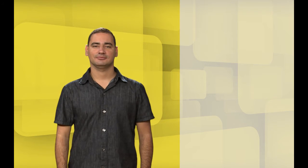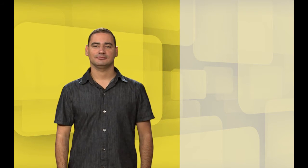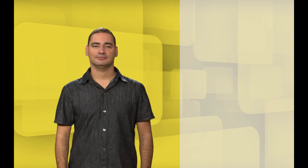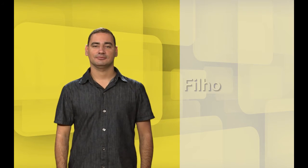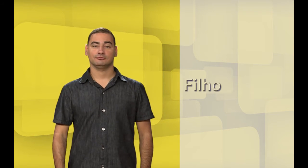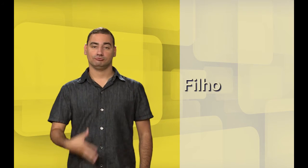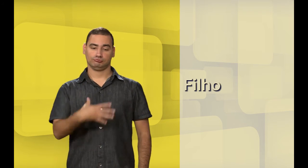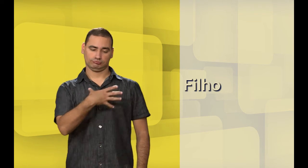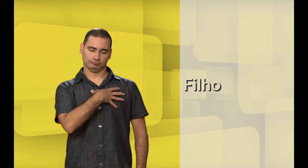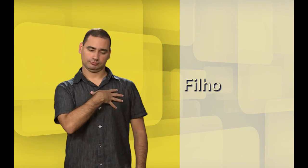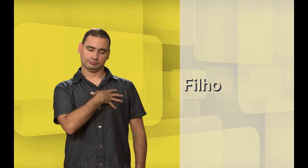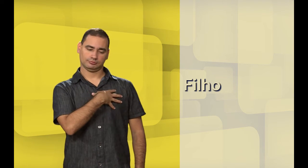Filho